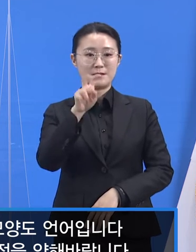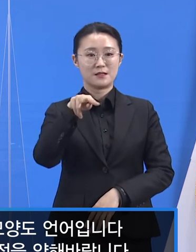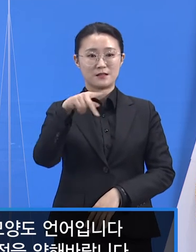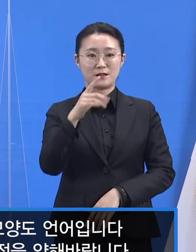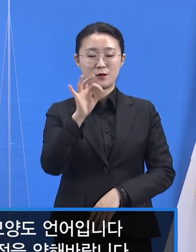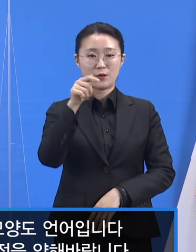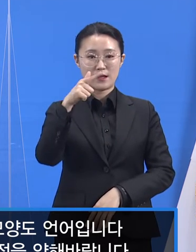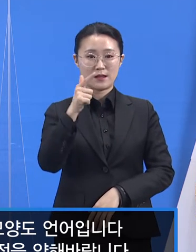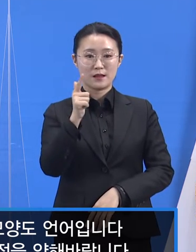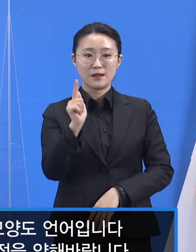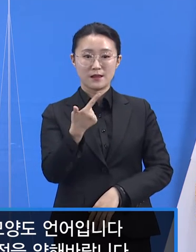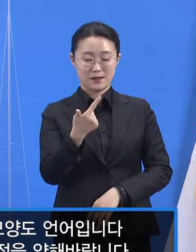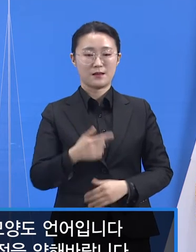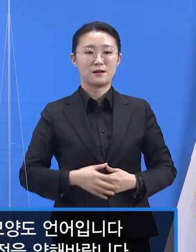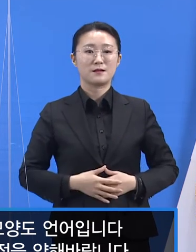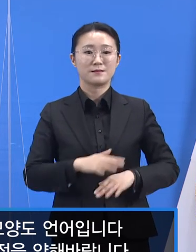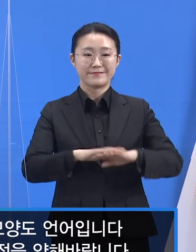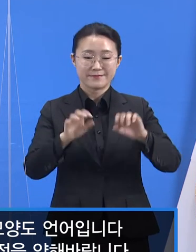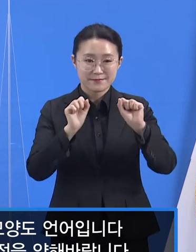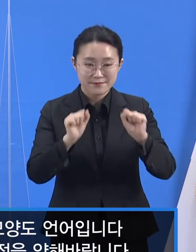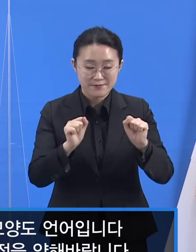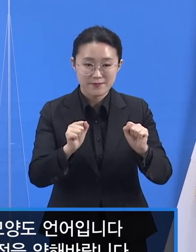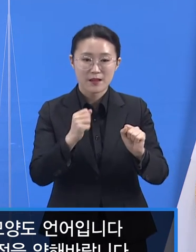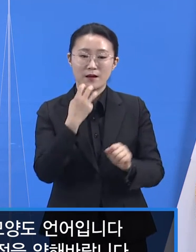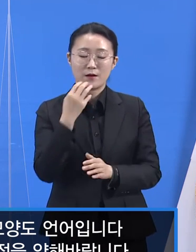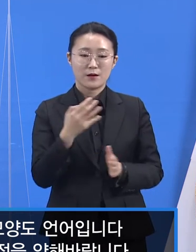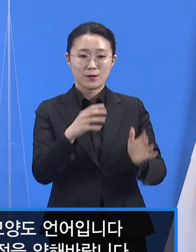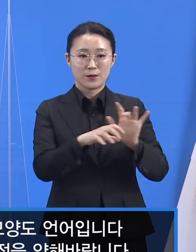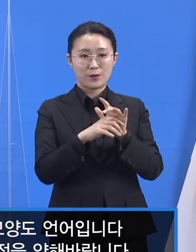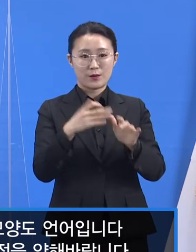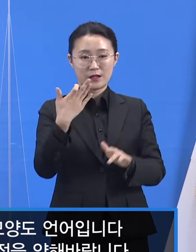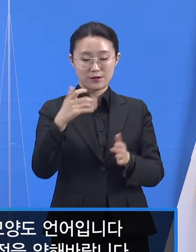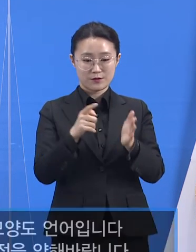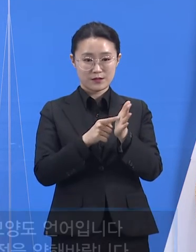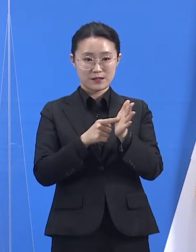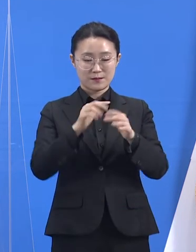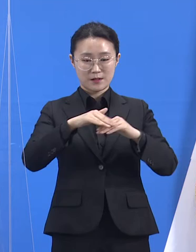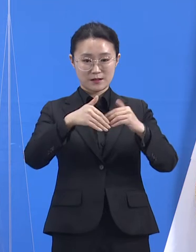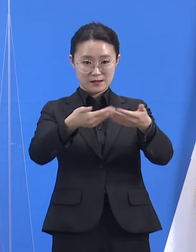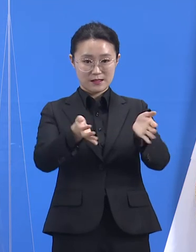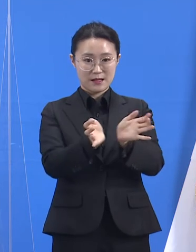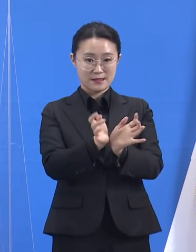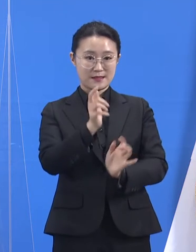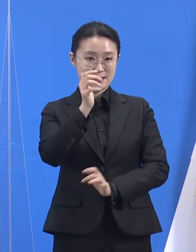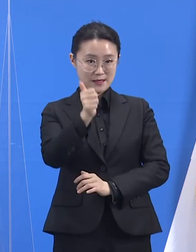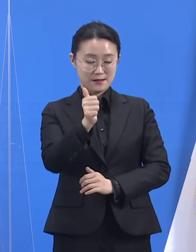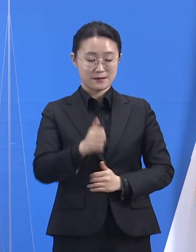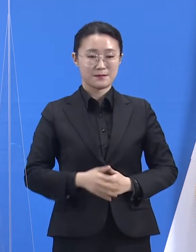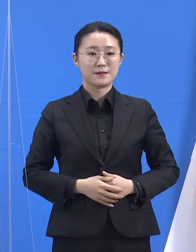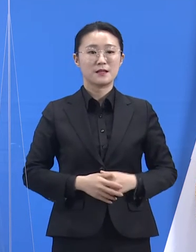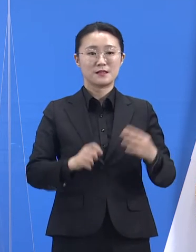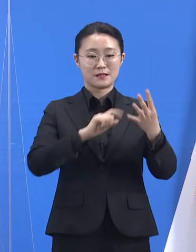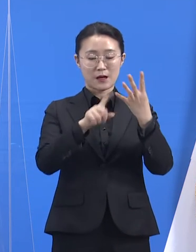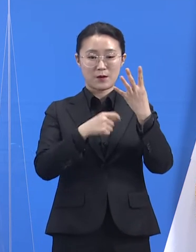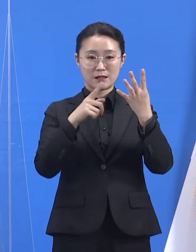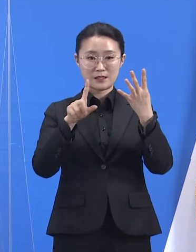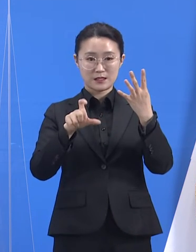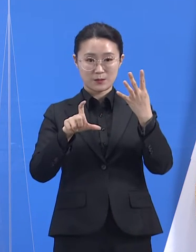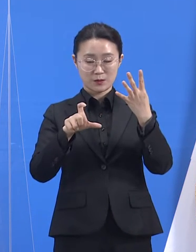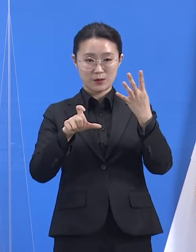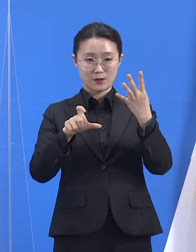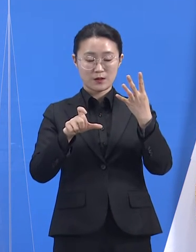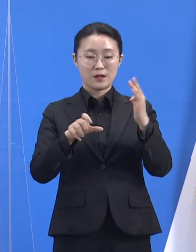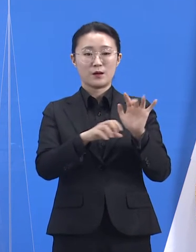안녕하십니까. 경기도 코로나19 긴급대응단의 임순관입니다. 4월 15일 목요일, 경기도